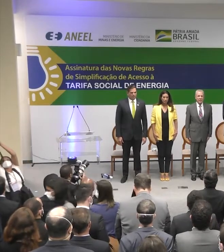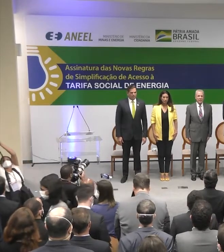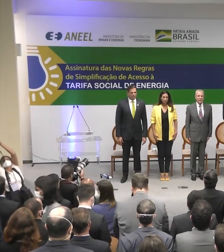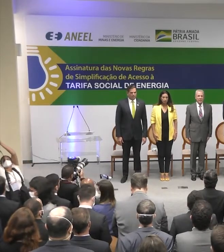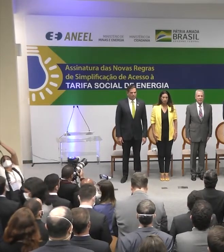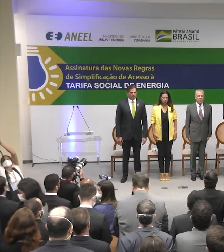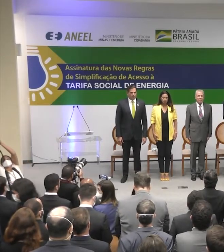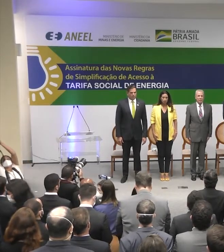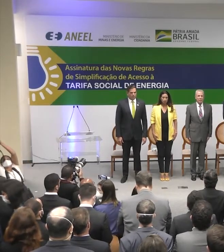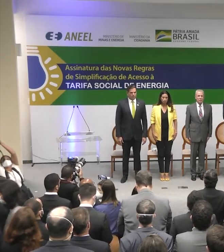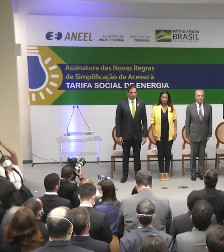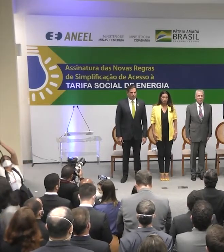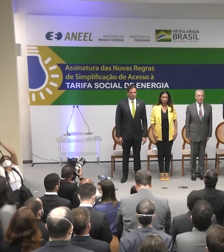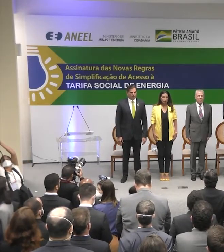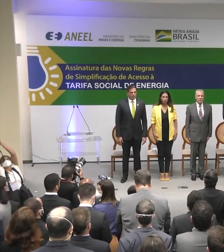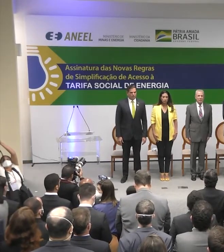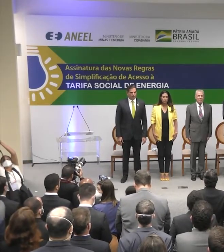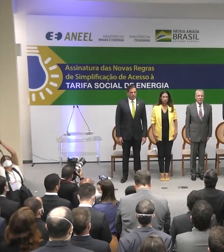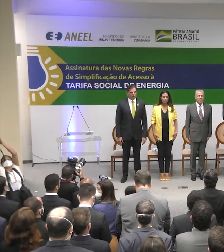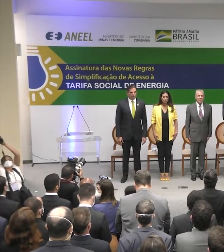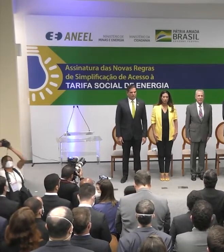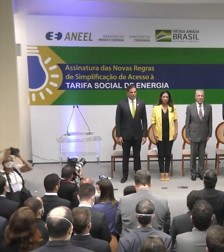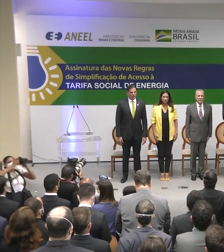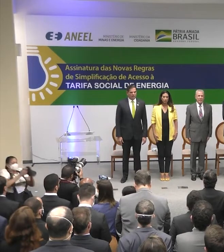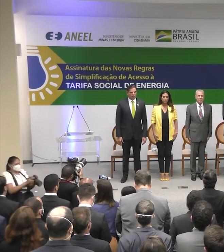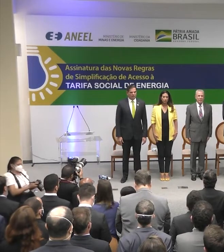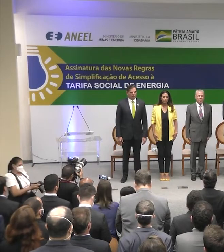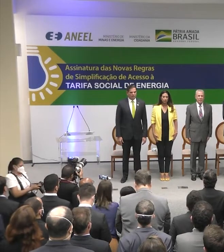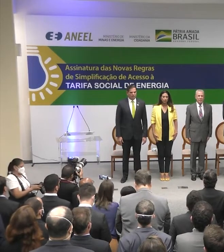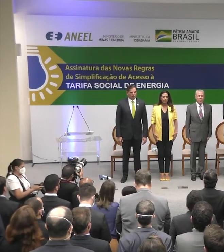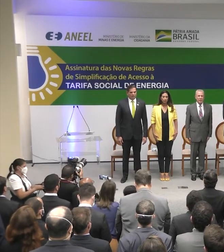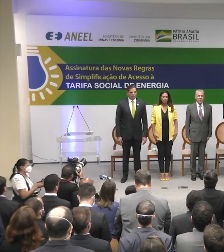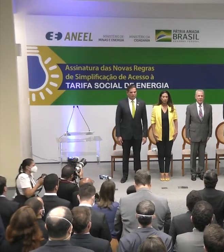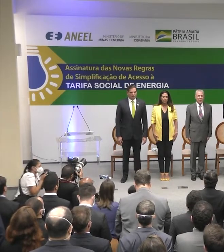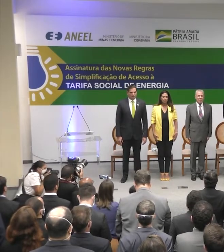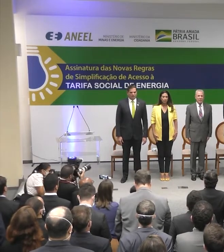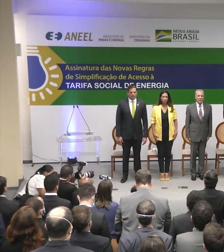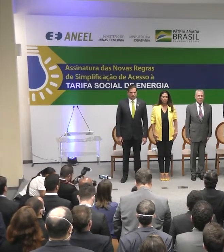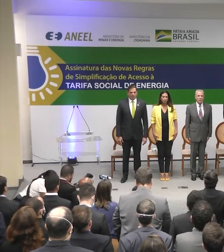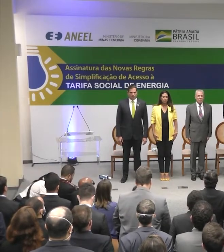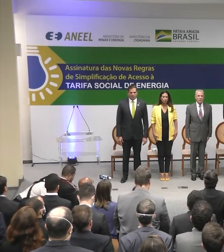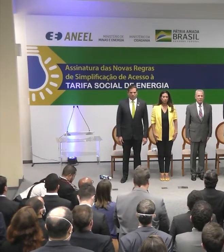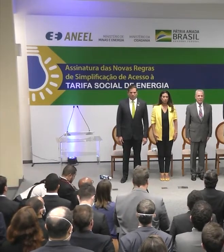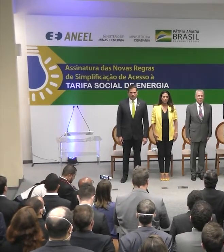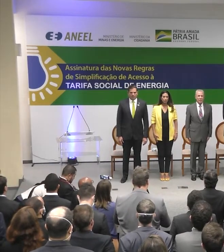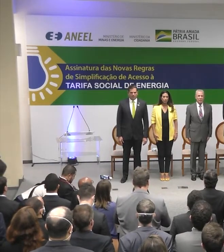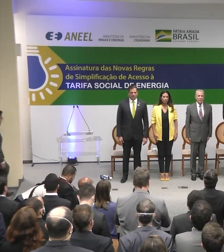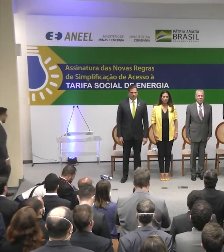O Fino do Ipiranga, as margens